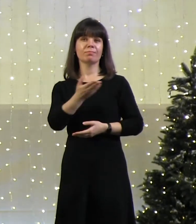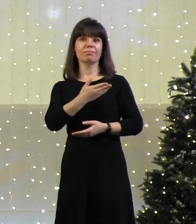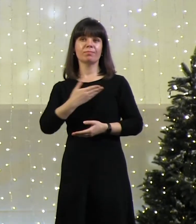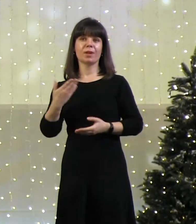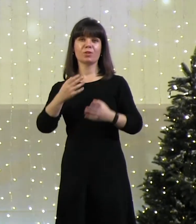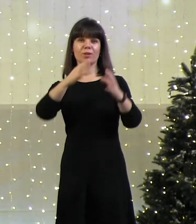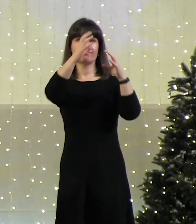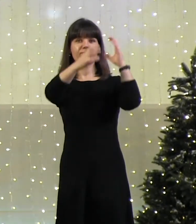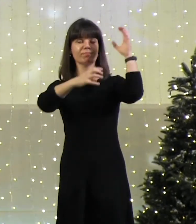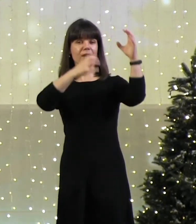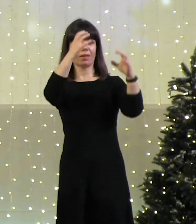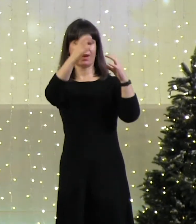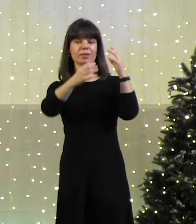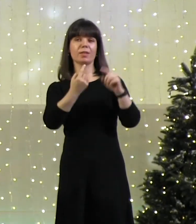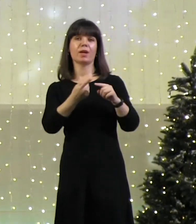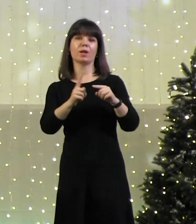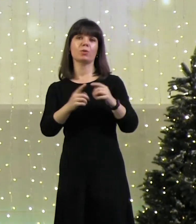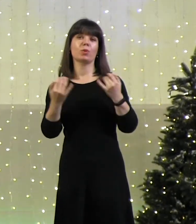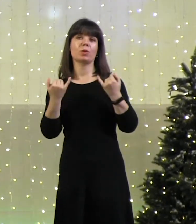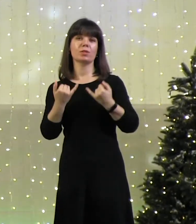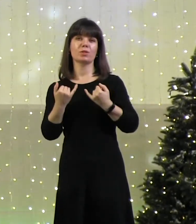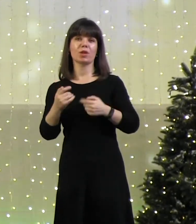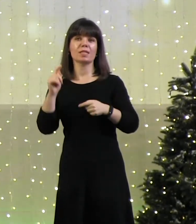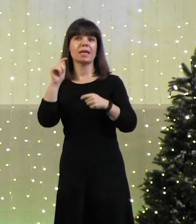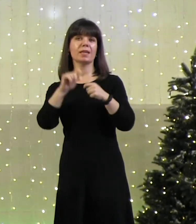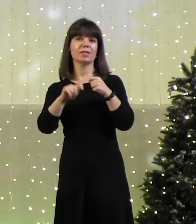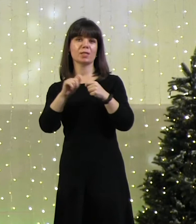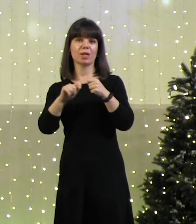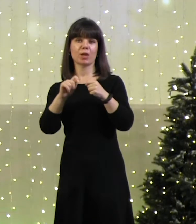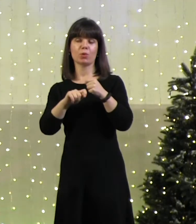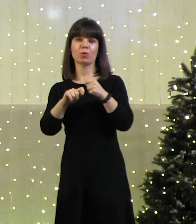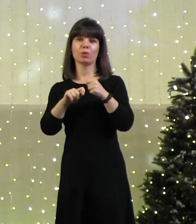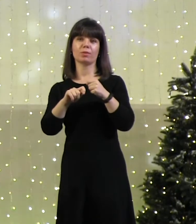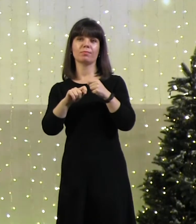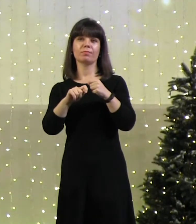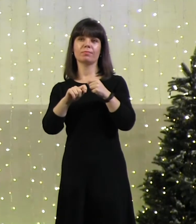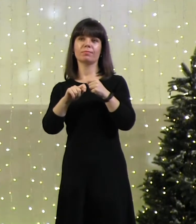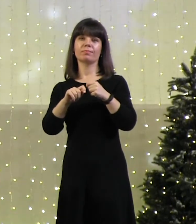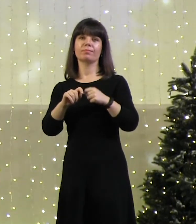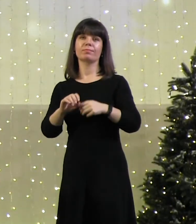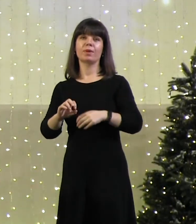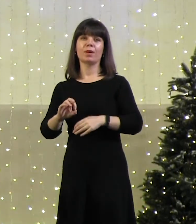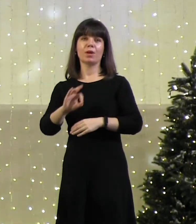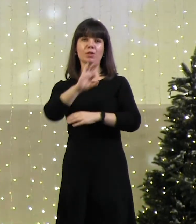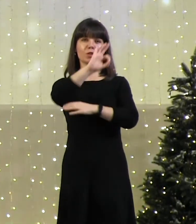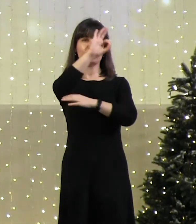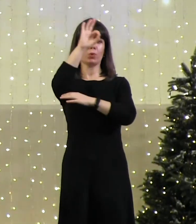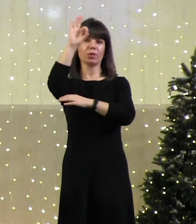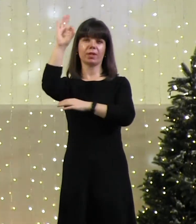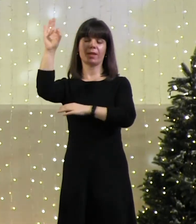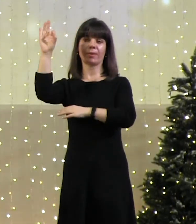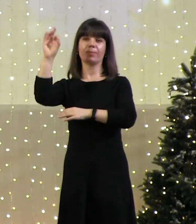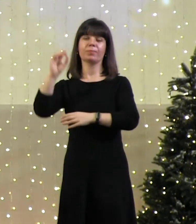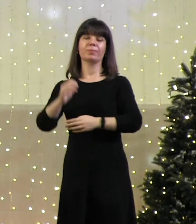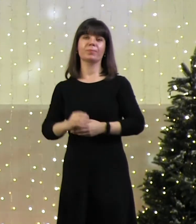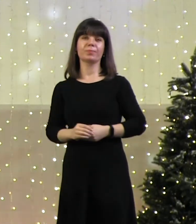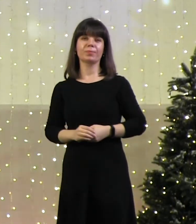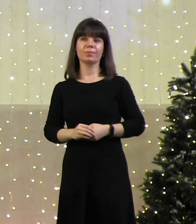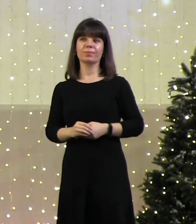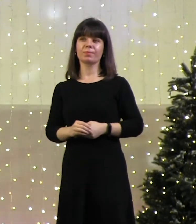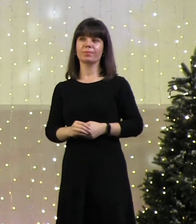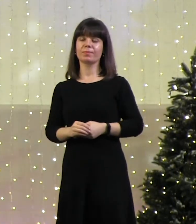галактики, которую сейчас исследует космический телескоп Хаббл.